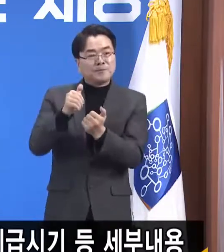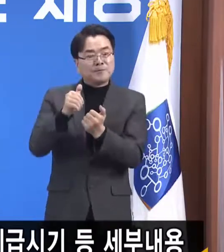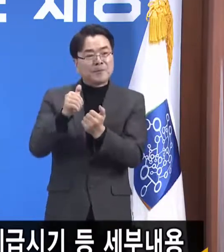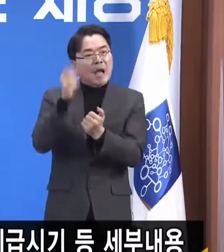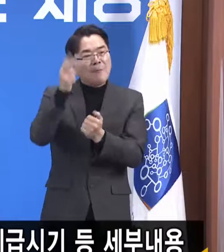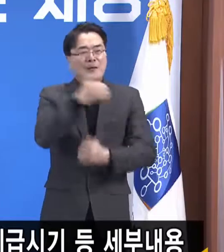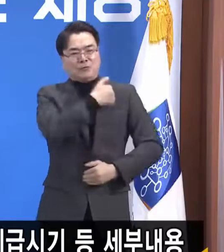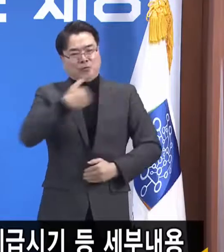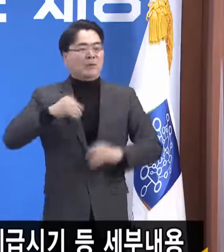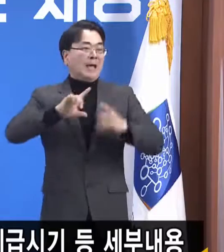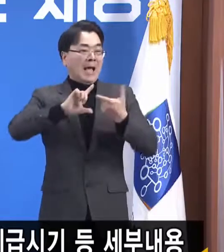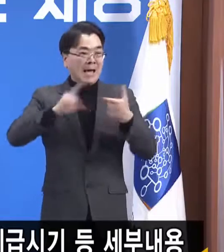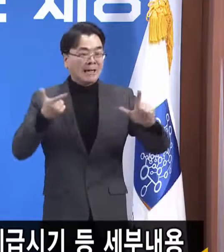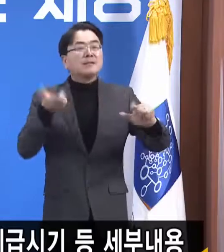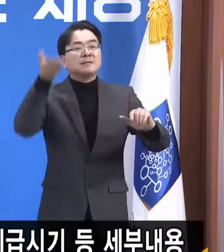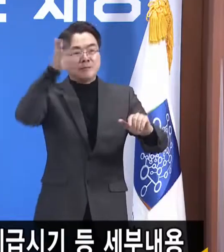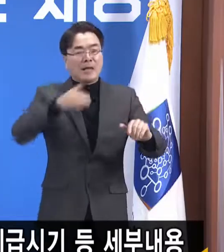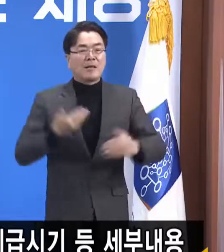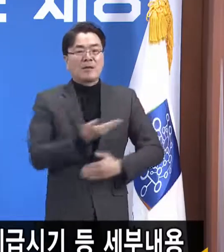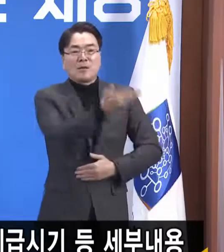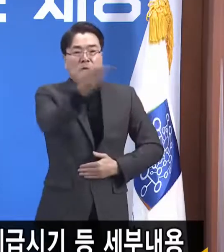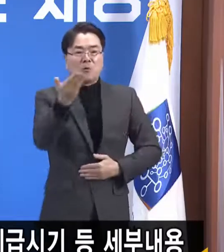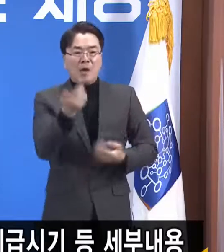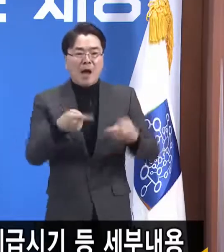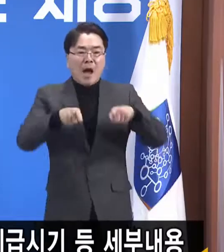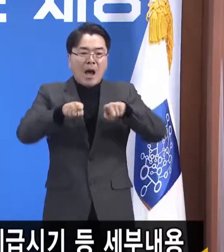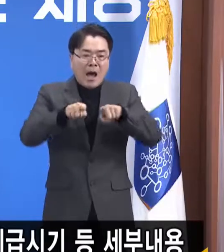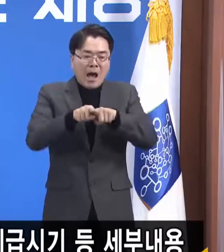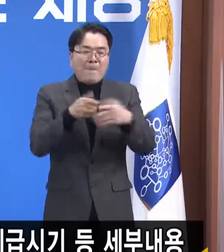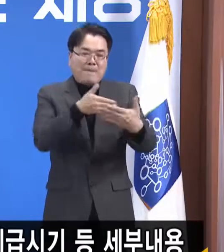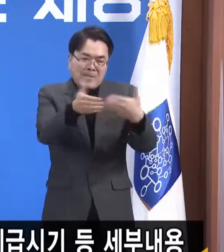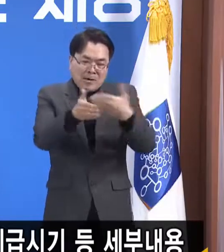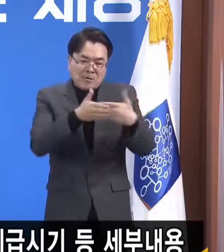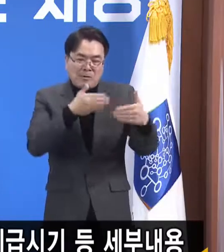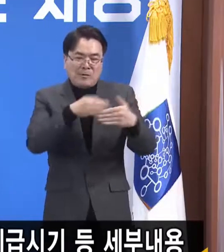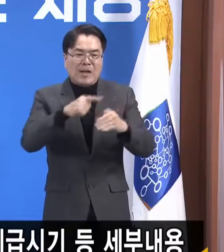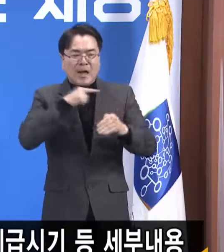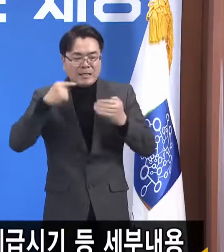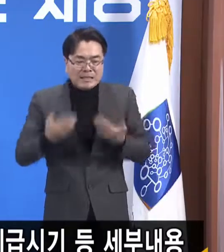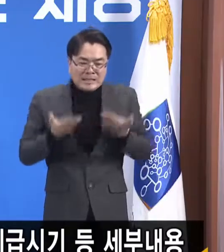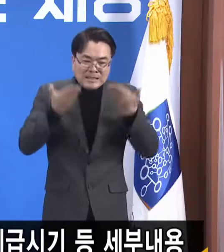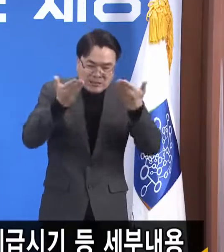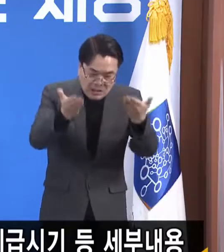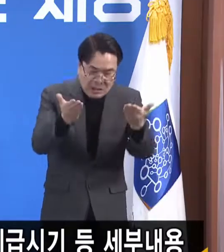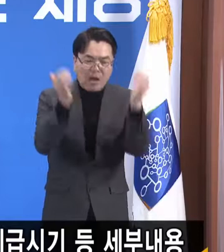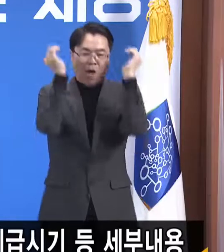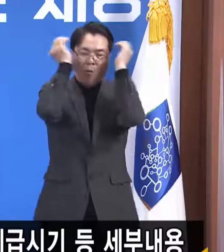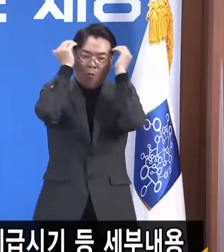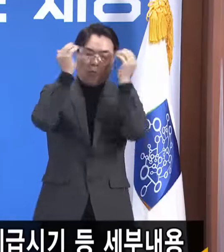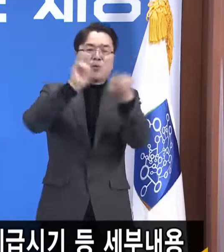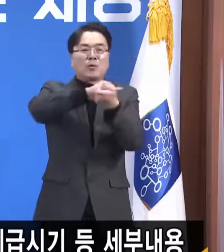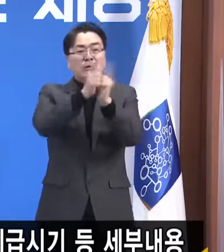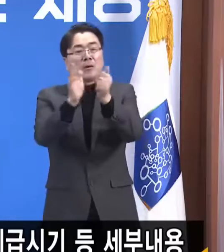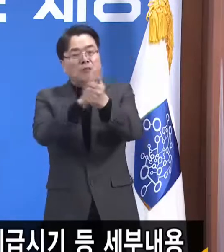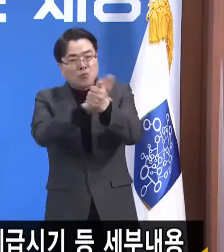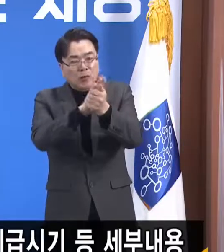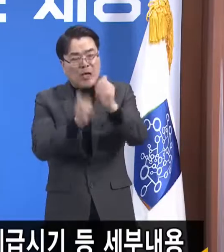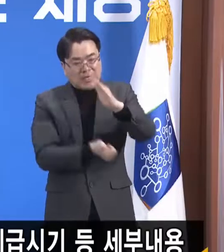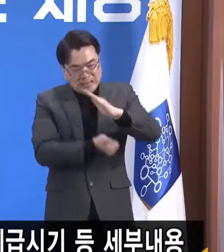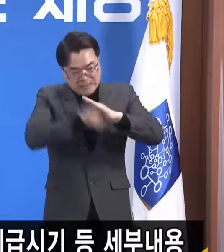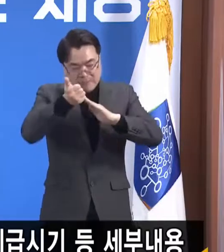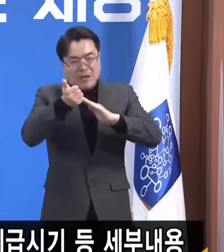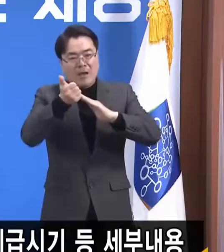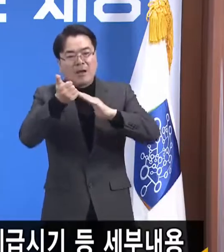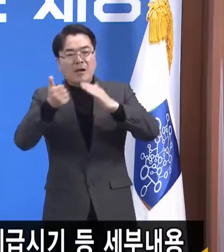충분하지는 않지만 도민 모두가 함께 치르고 있는 희생과 고통을 서로 위로하고 희망과 용기를